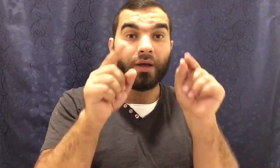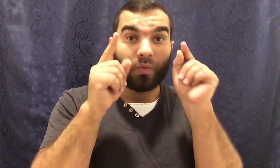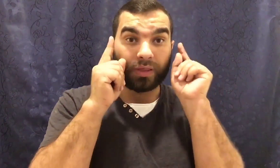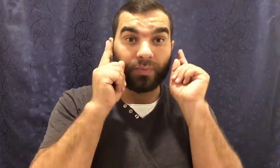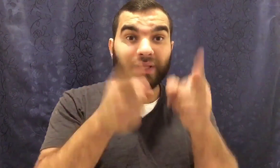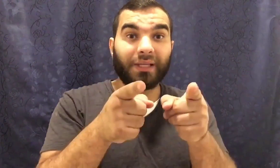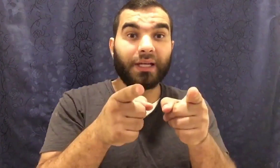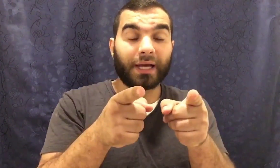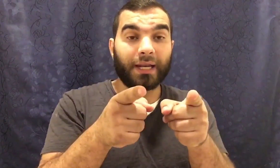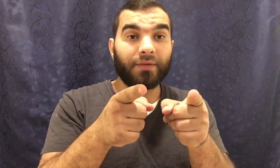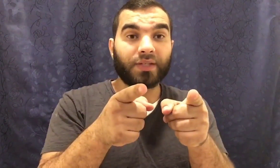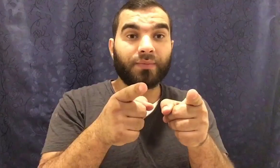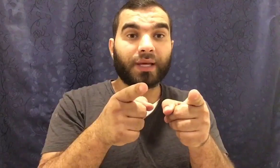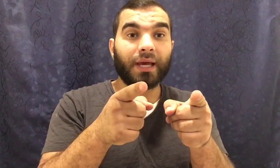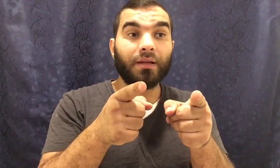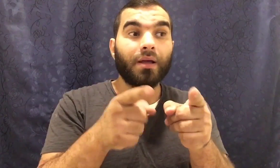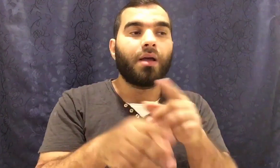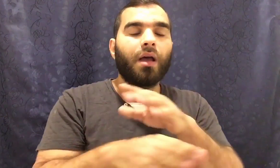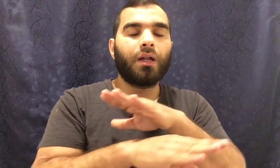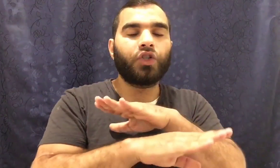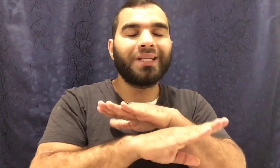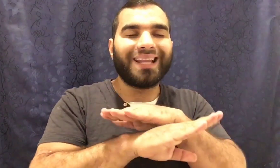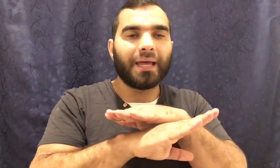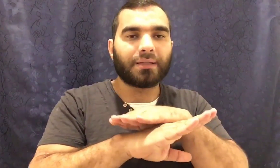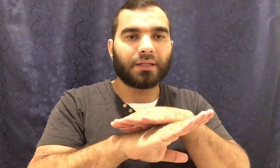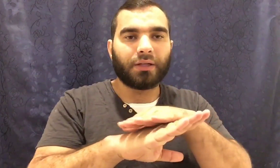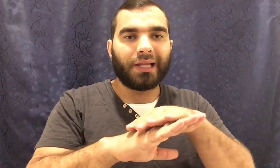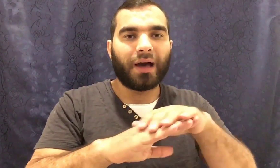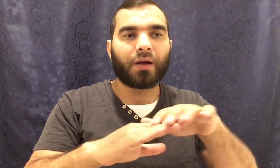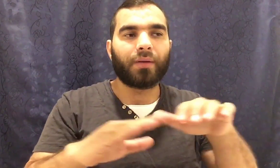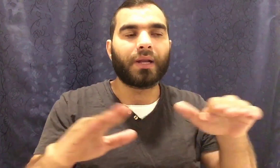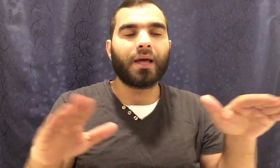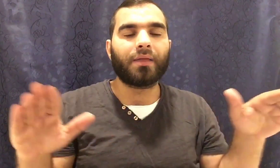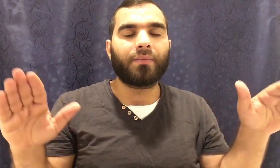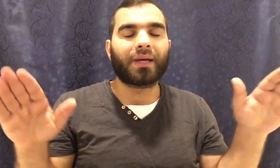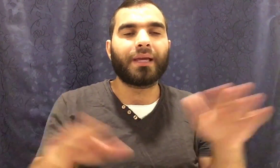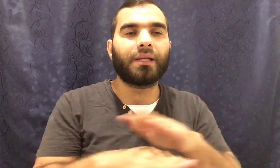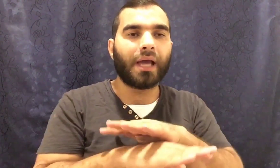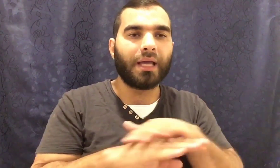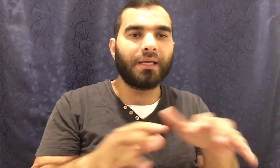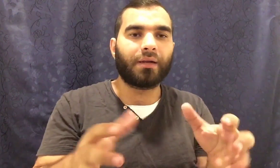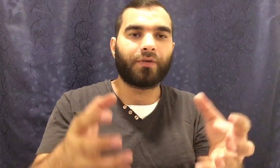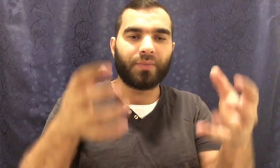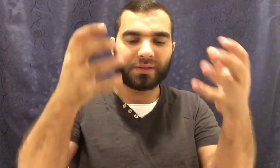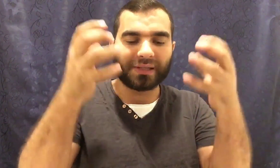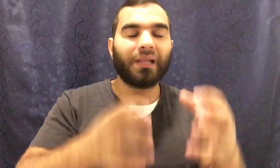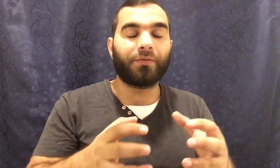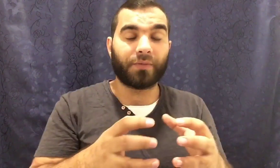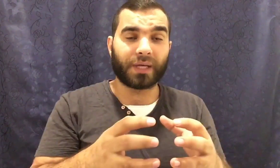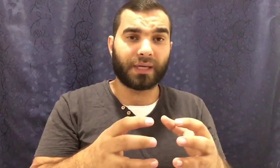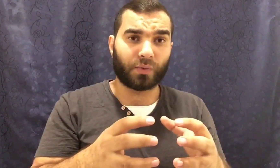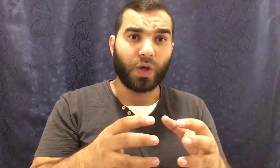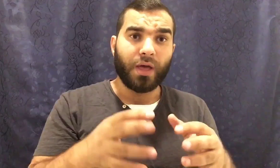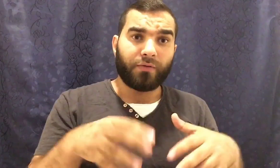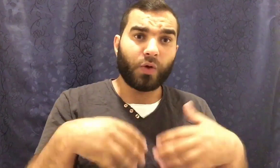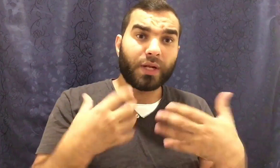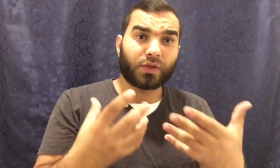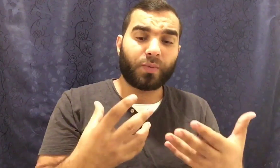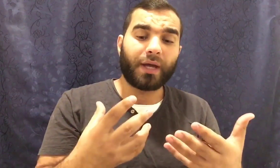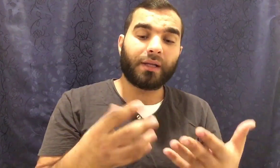وثبتت عينك على نفس المكان الجن لا يستطيع الحركة من هذا المكان نهائيا فبيتصلف في مكانه فيقولك سبحان